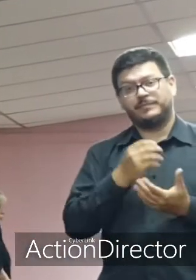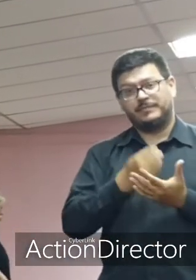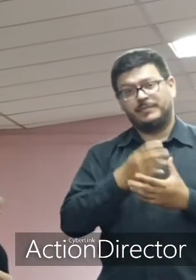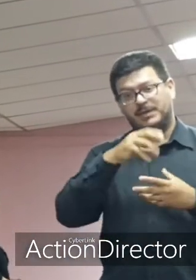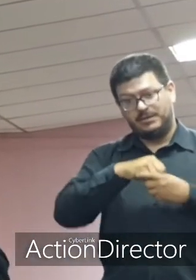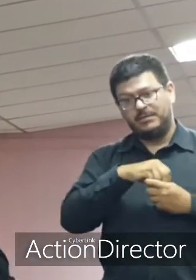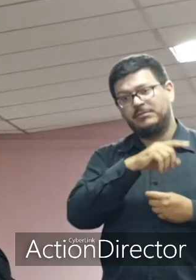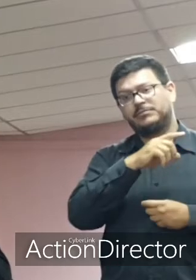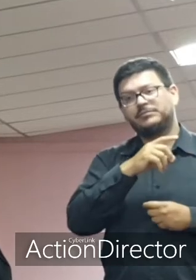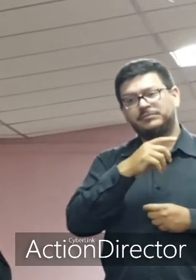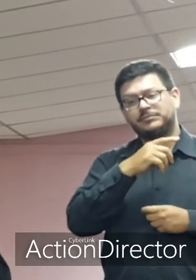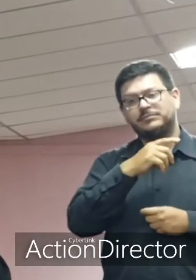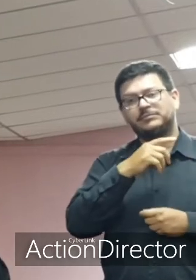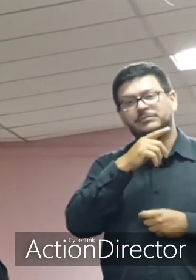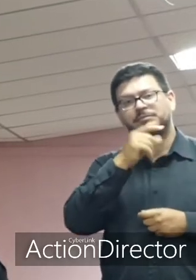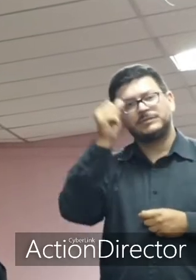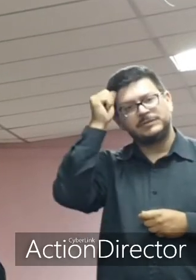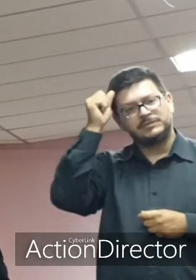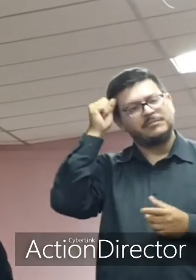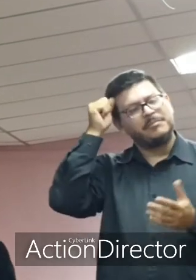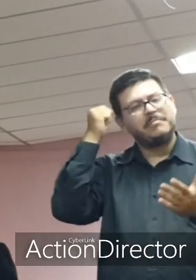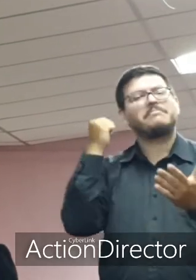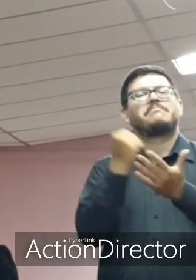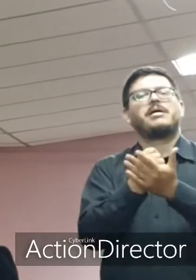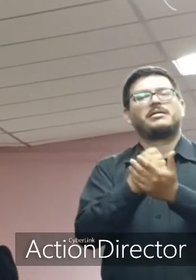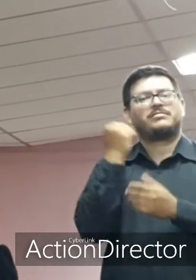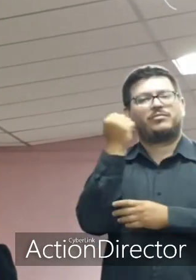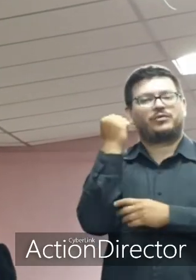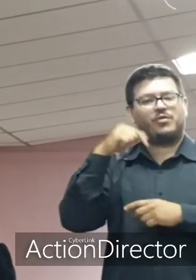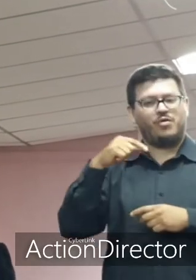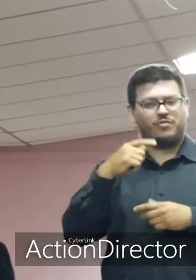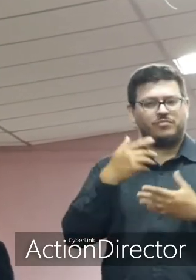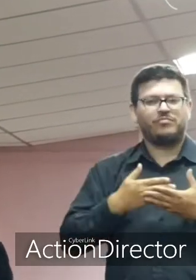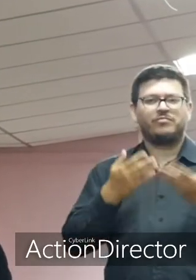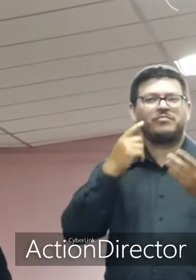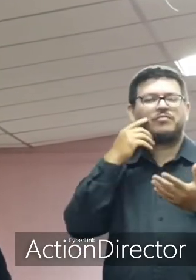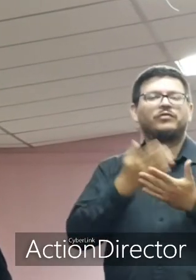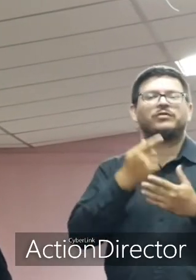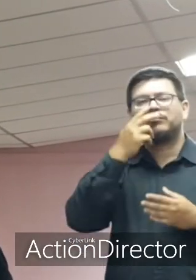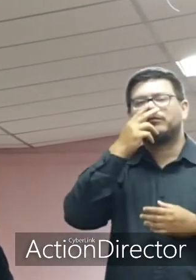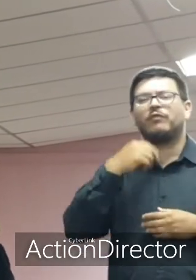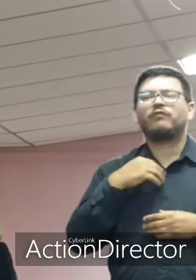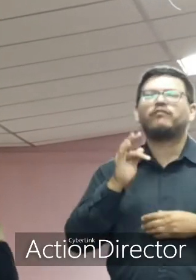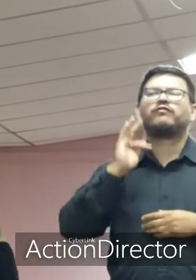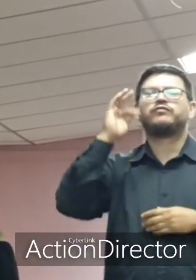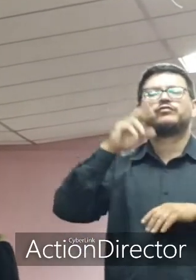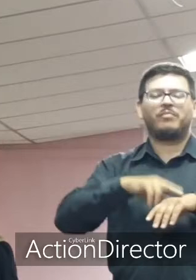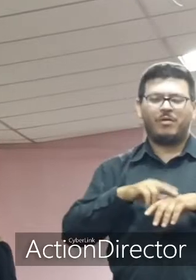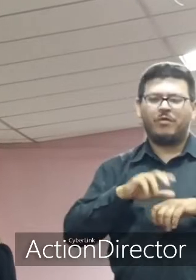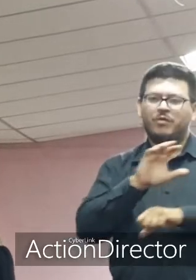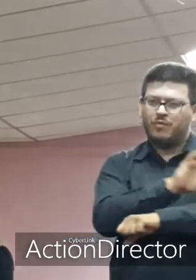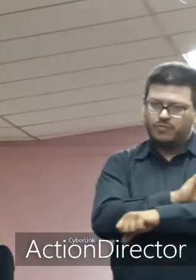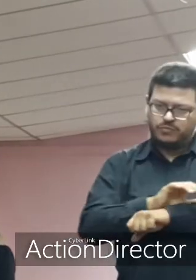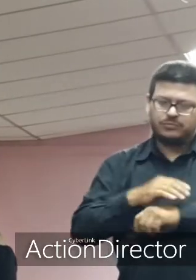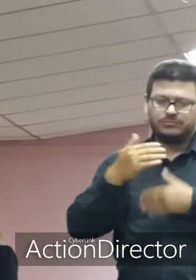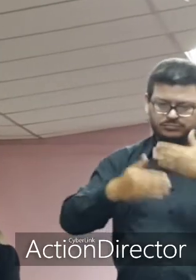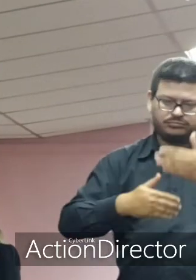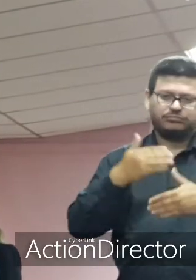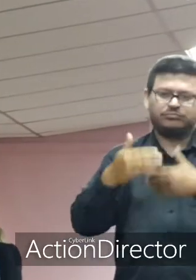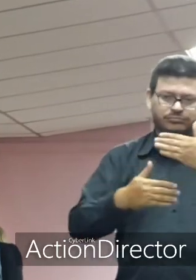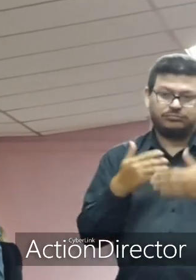realmente marque ese hito que hoy queremos como Paraguay seguir adelante y en la misma